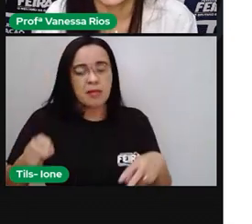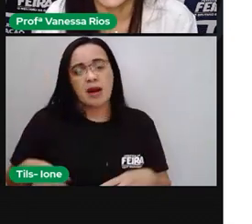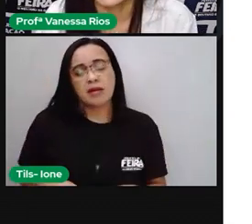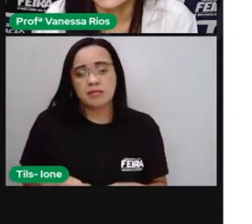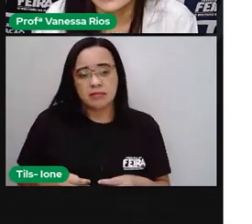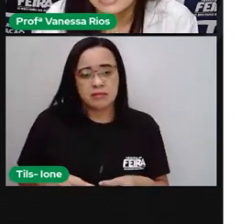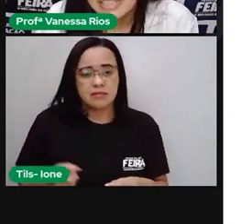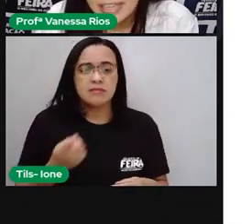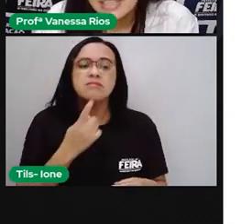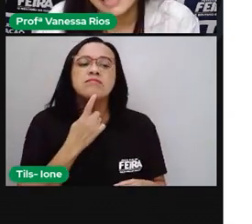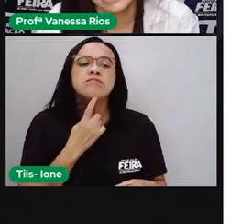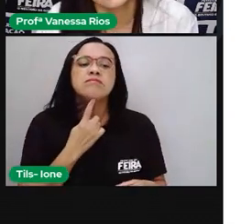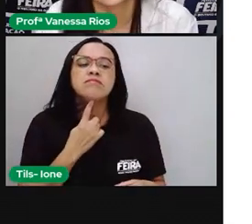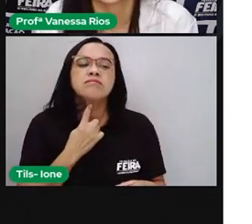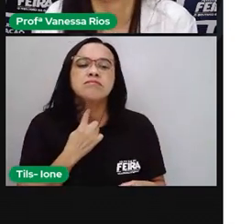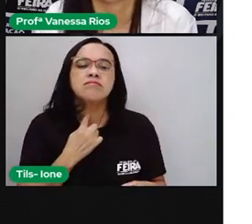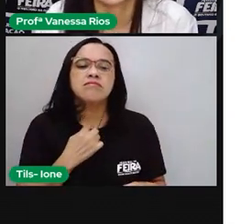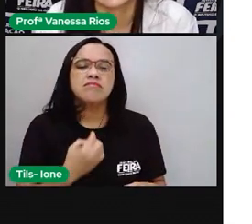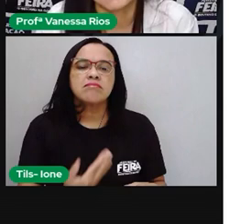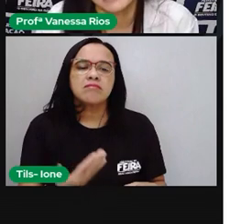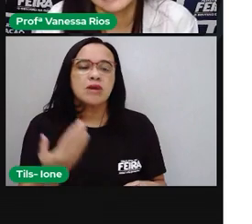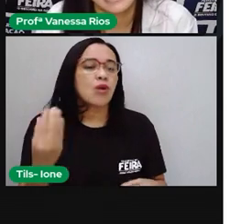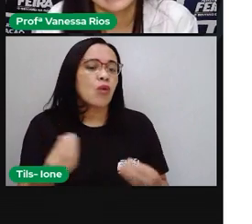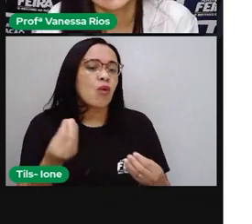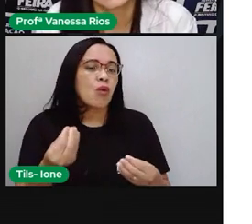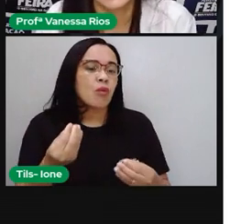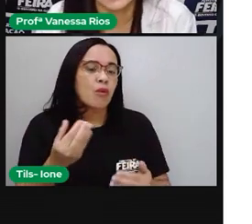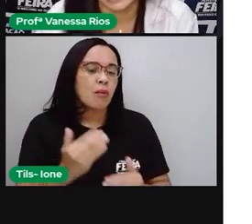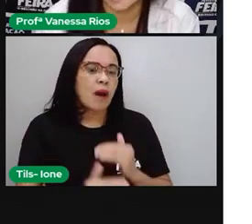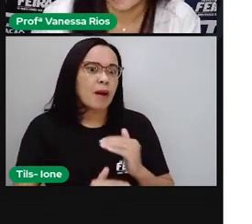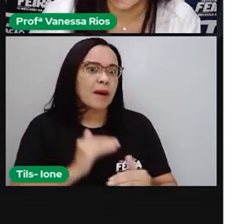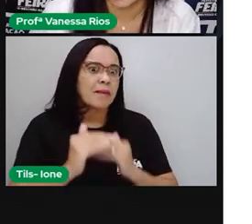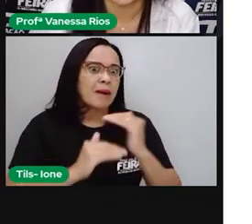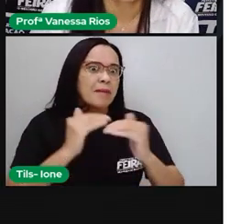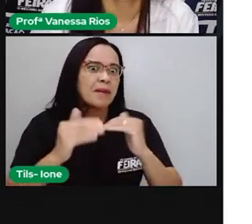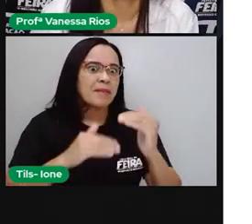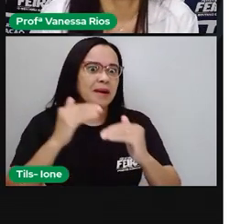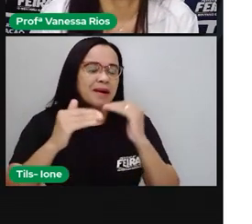essa vontade de ler, ela seja despertada em você.